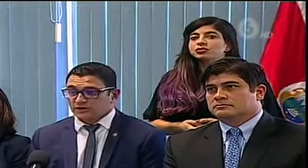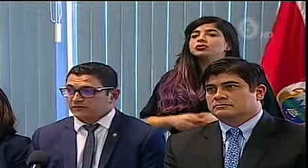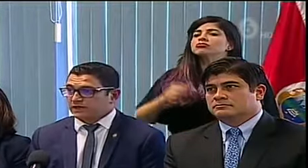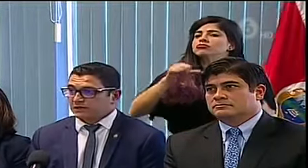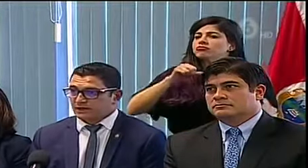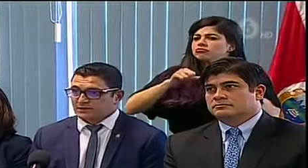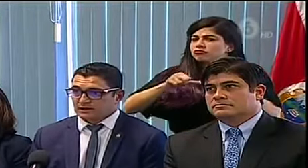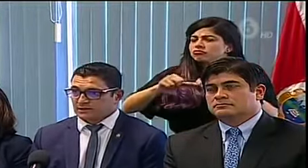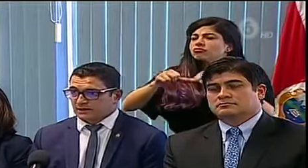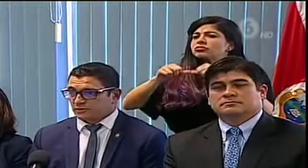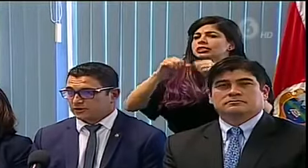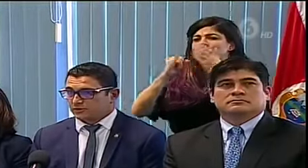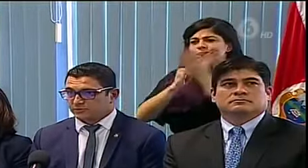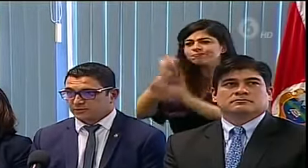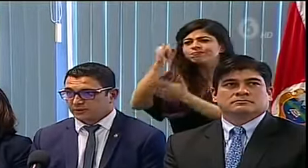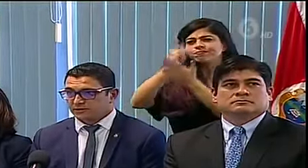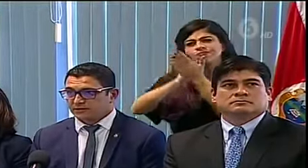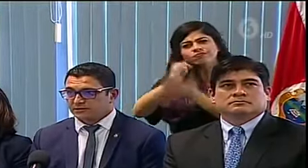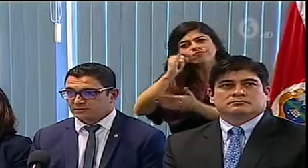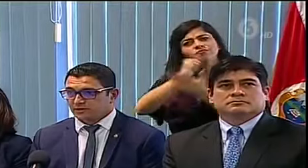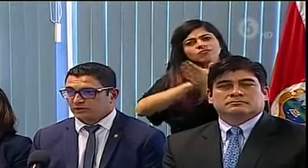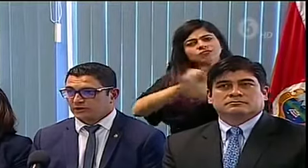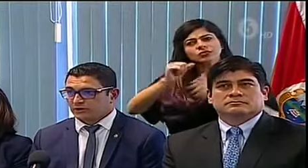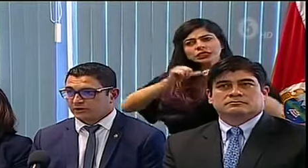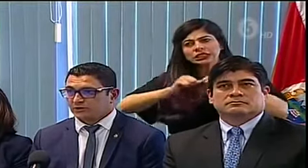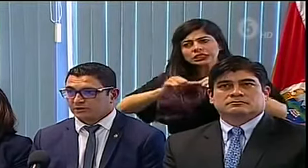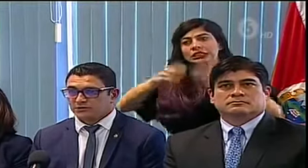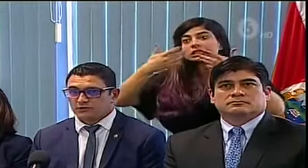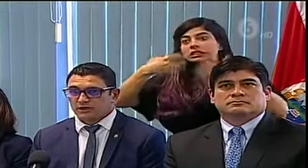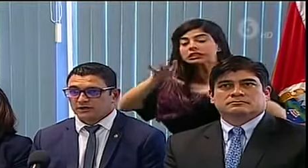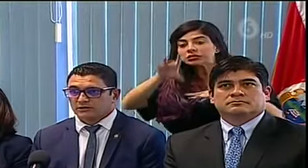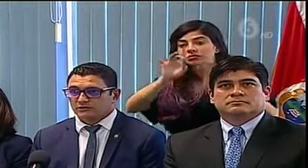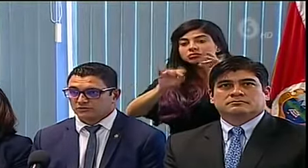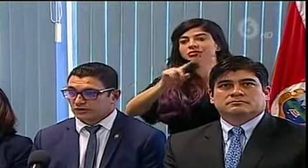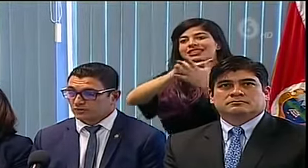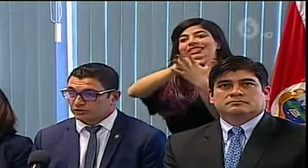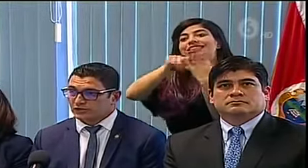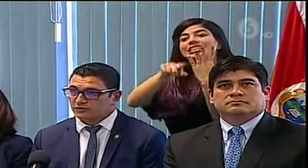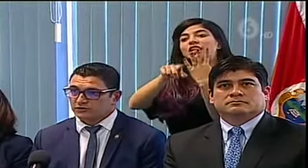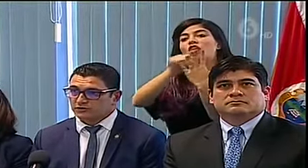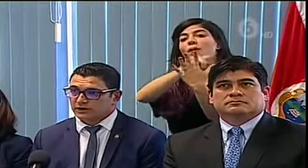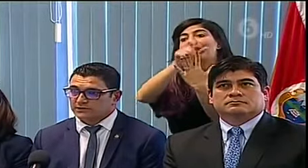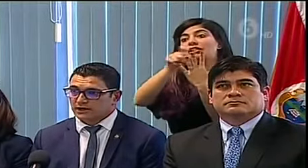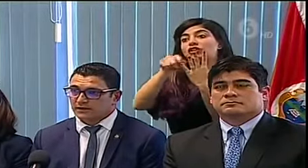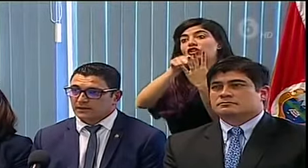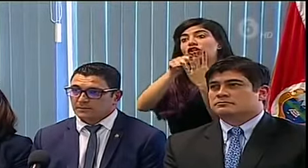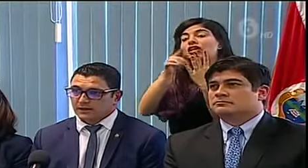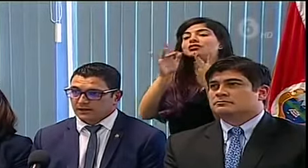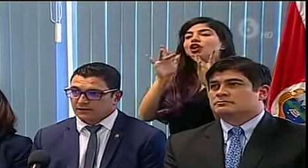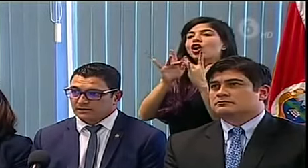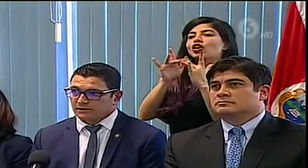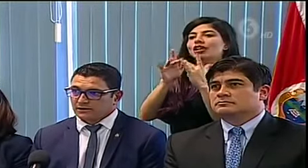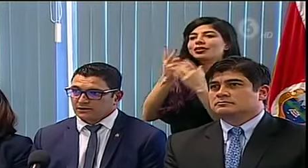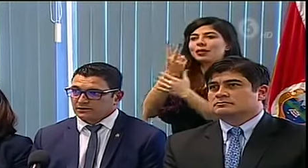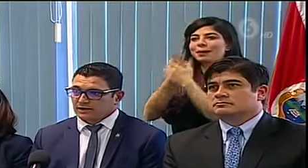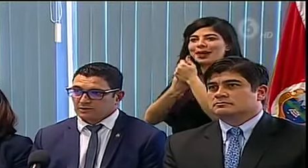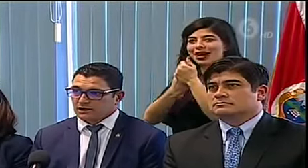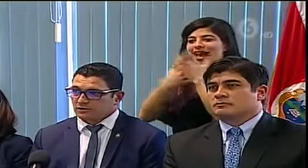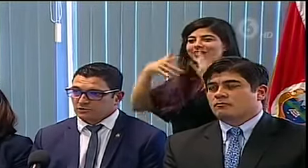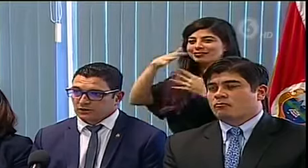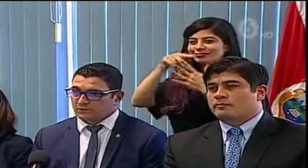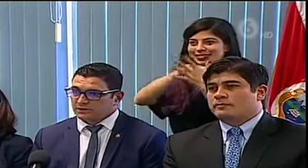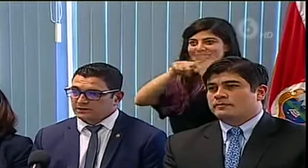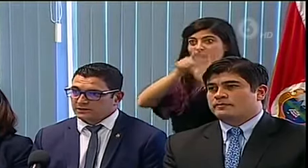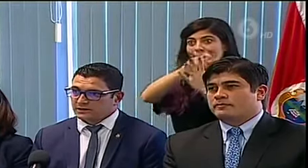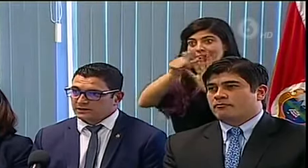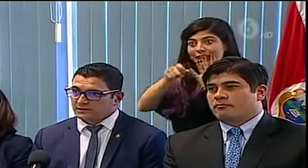Seguimos haciendo en realidad las investigaciones correspondientes. Como le digo, ya hemos detectado cinco casos, cinco contactos de esta pareja y se estarán